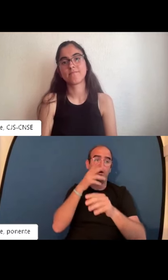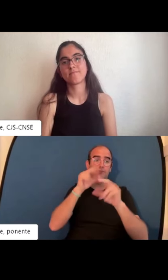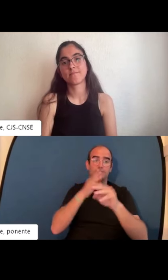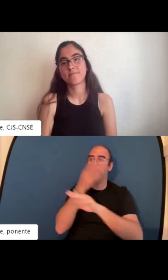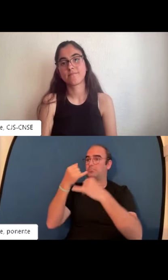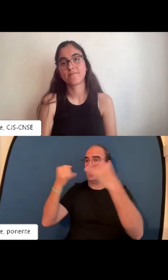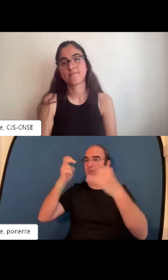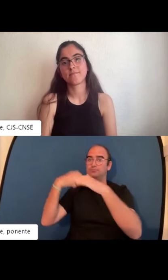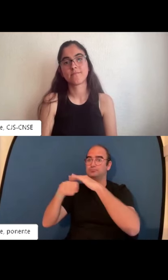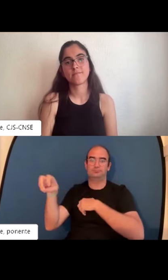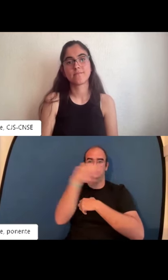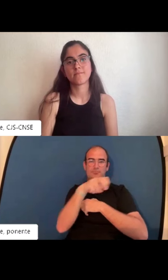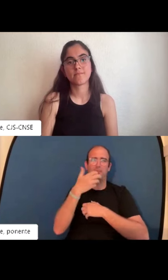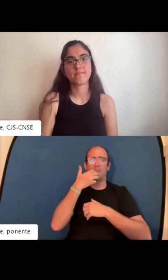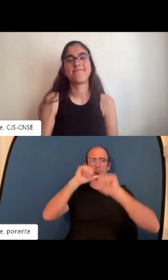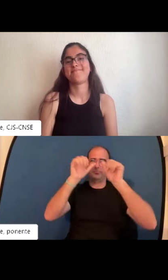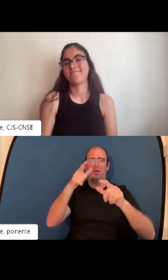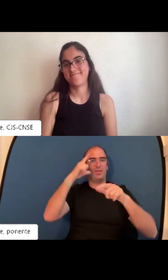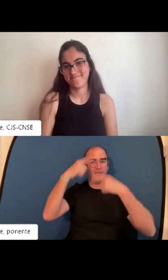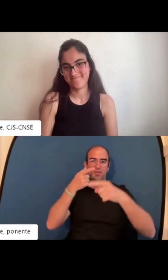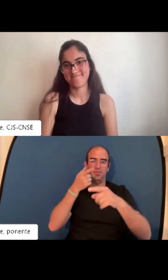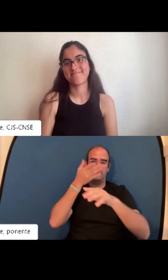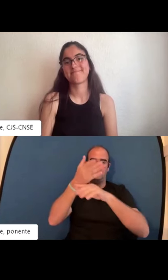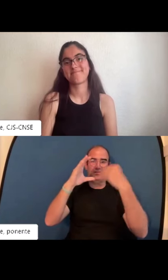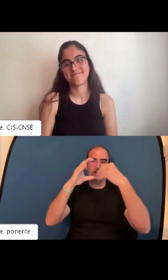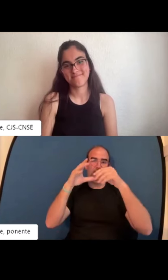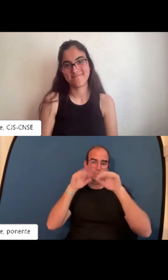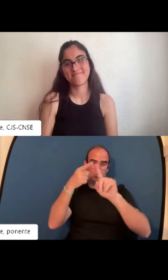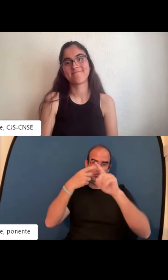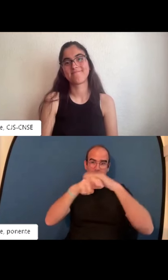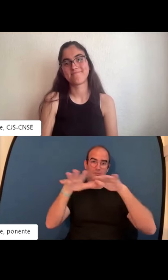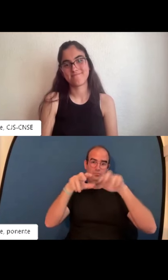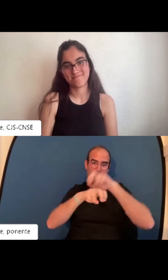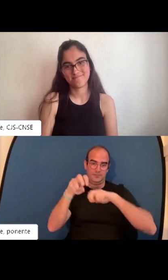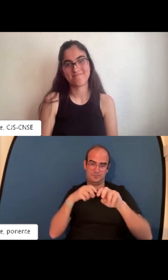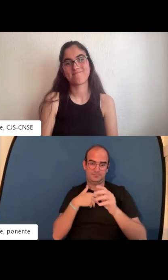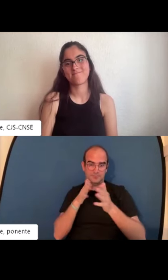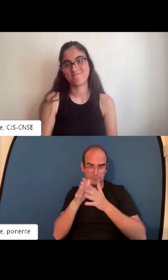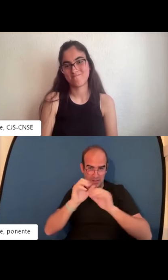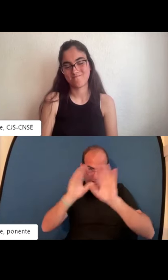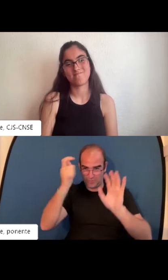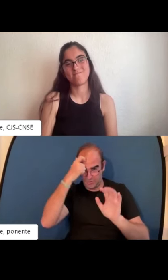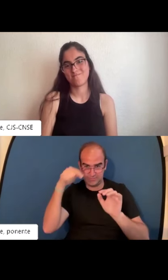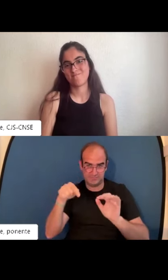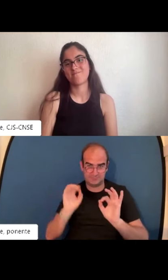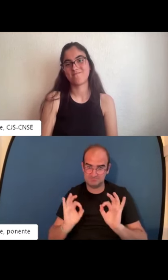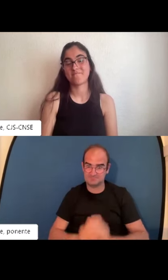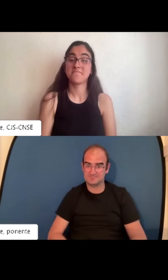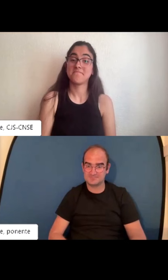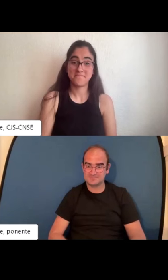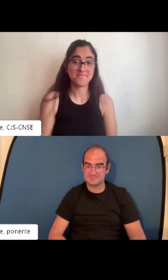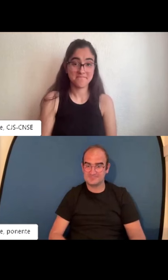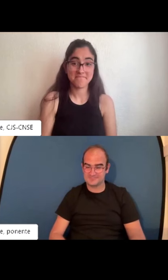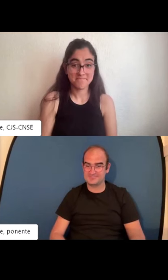dentro del trabajo que realizamos día a día. Una vez que terminas, tú cambias de línea, por decirlo de alguna manera,